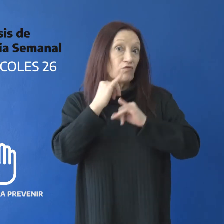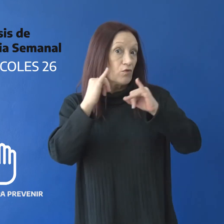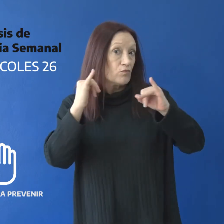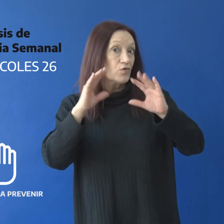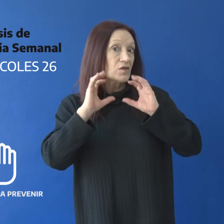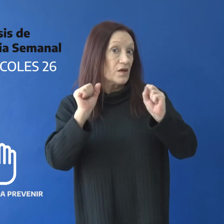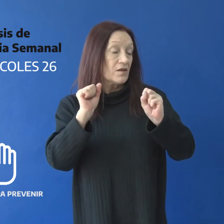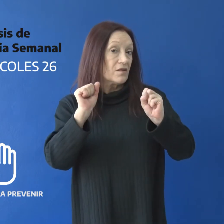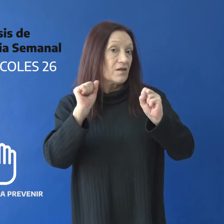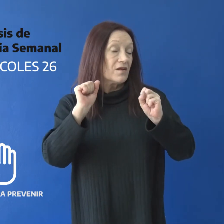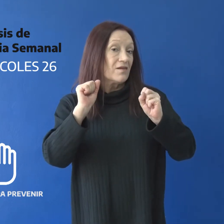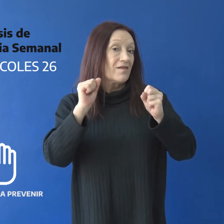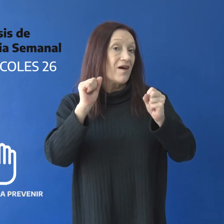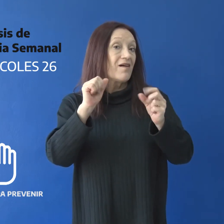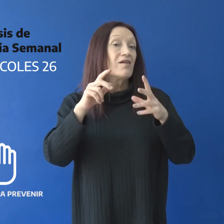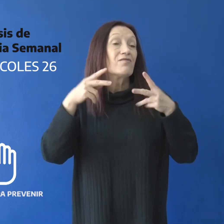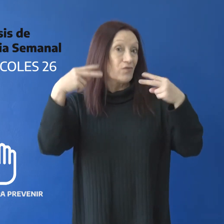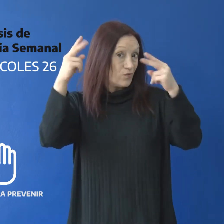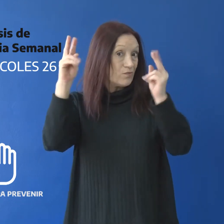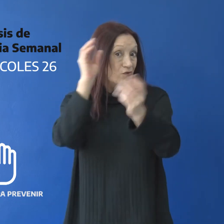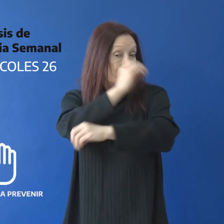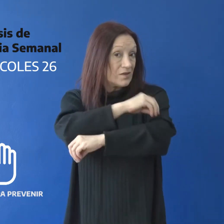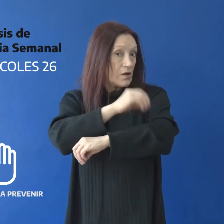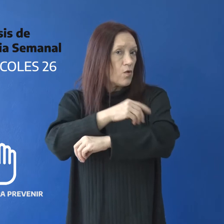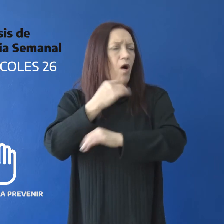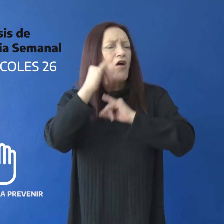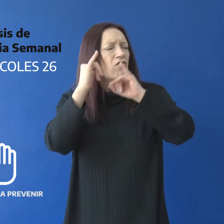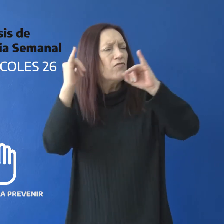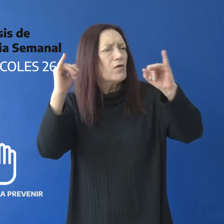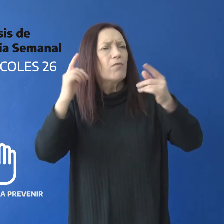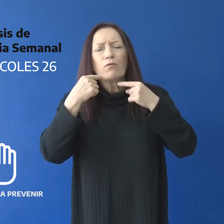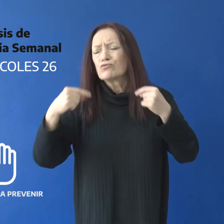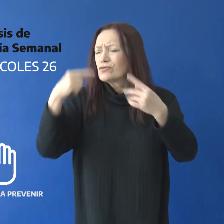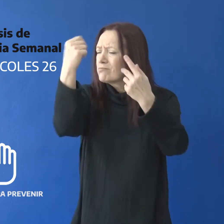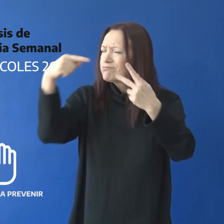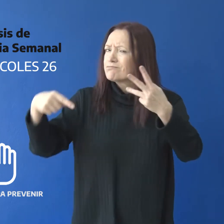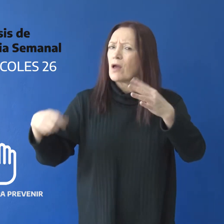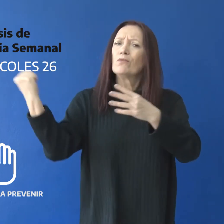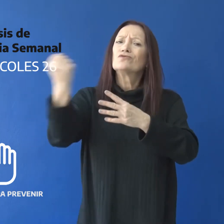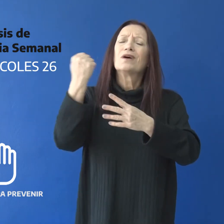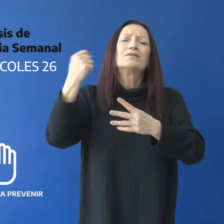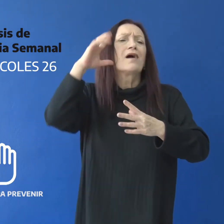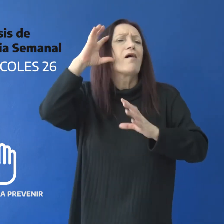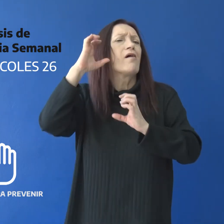informa aspectos importantes a tener en cuenta en vista de la contratación de viajes estudiantiles